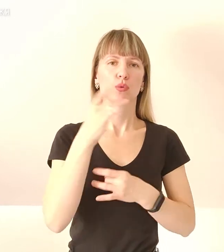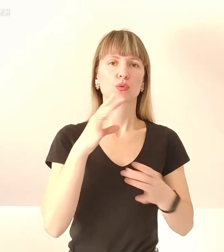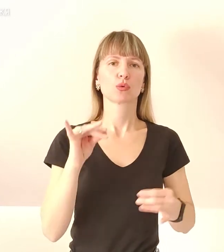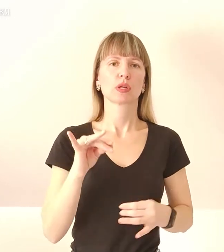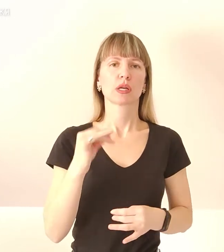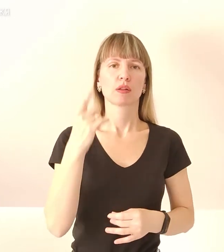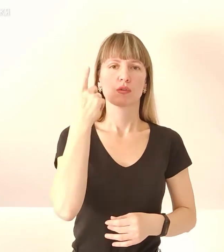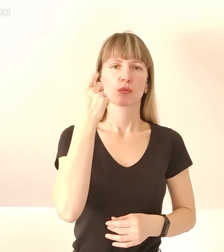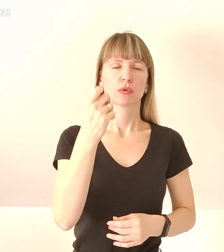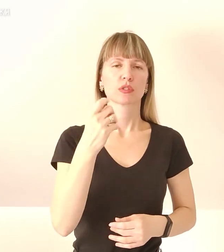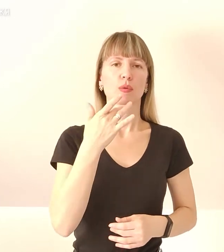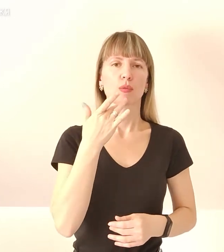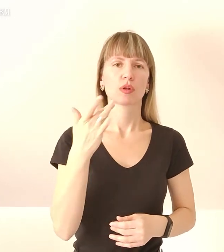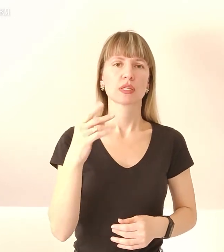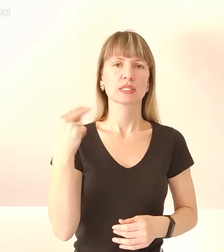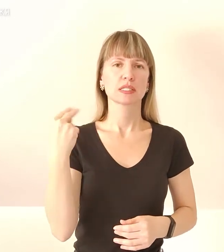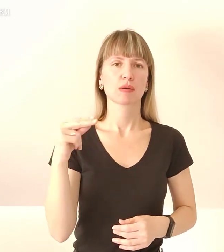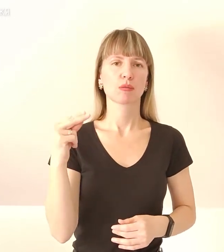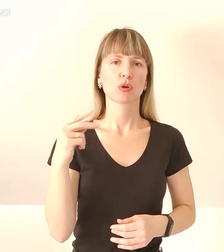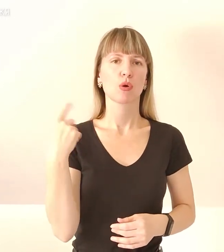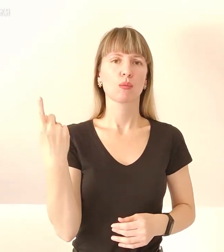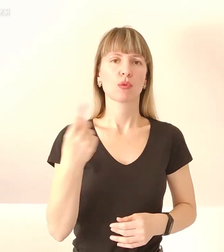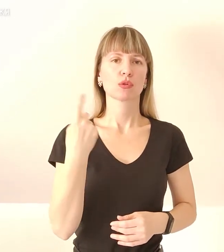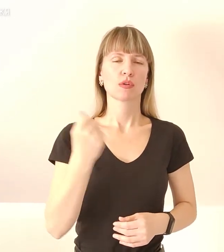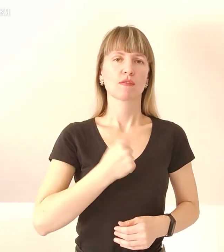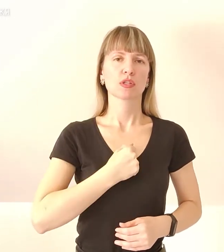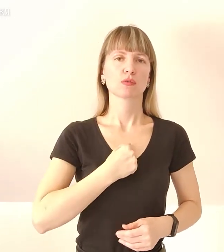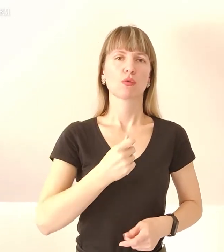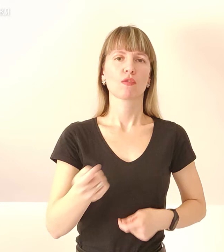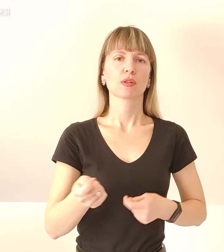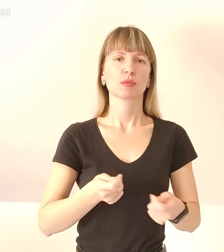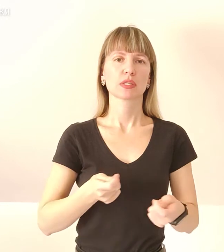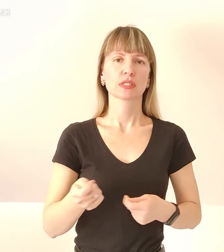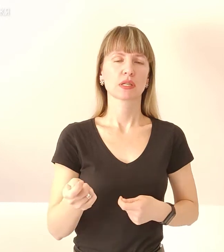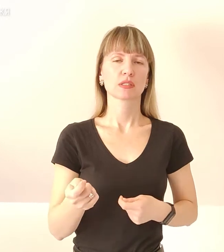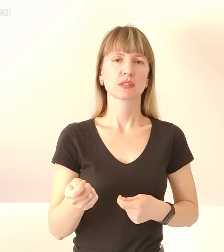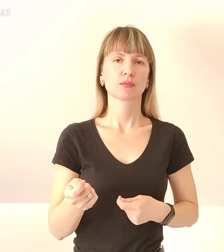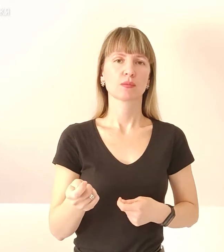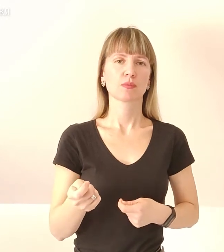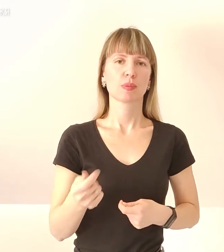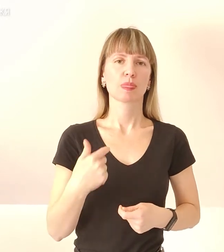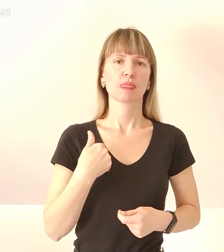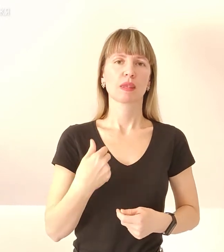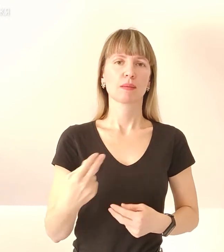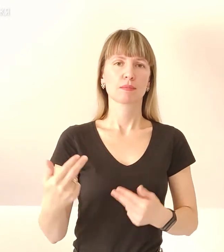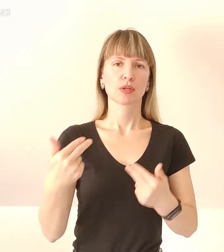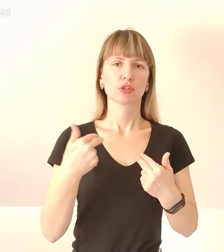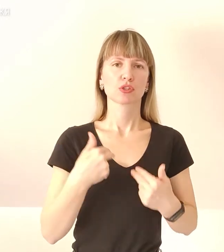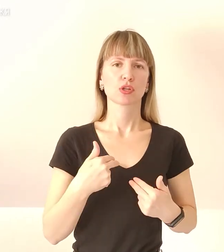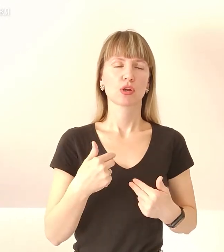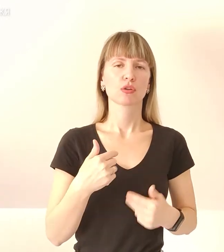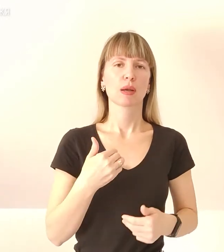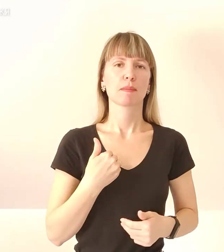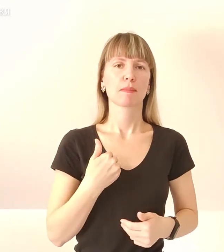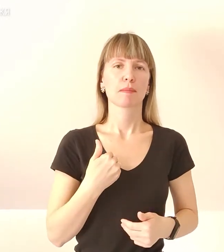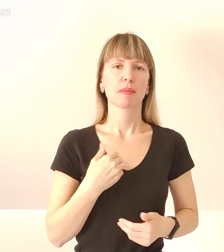інформаційної політики Запорізької обласної військової адміністрації. До нас вони приїжджають, ми з реєструємо їх, тому що